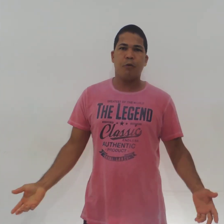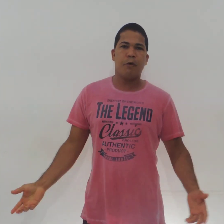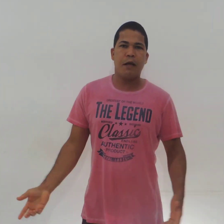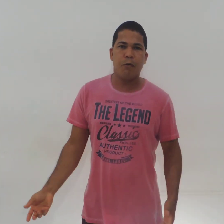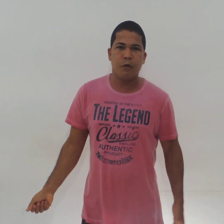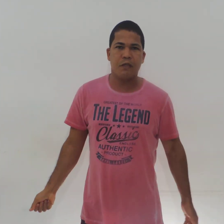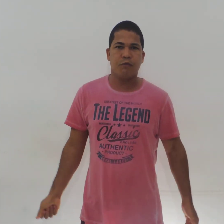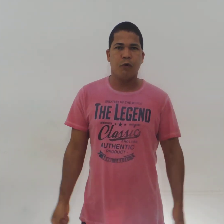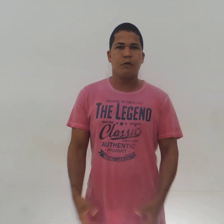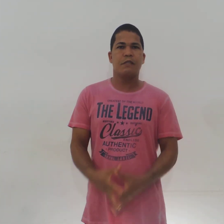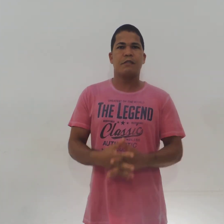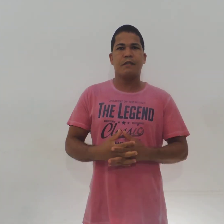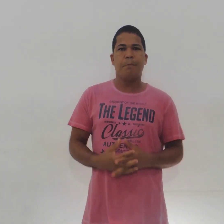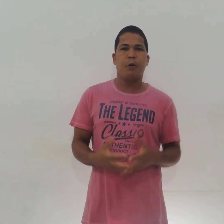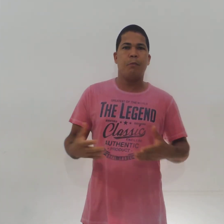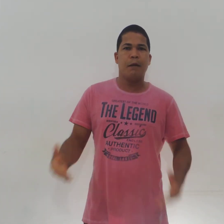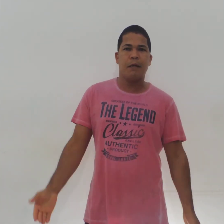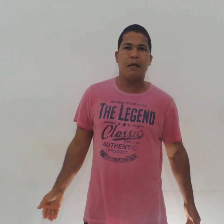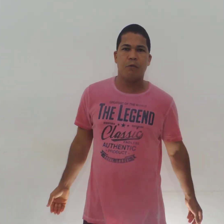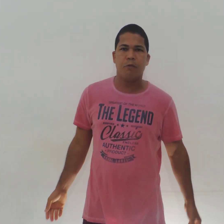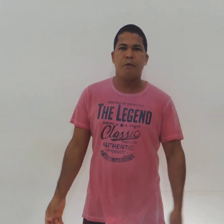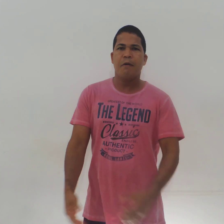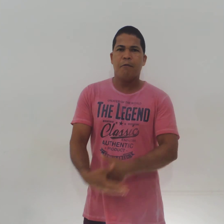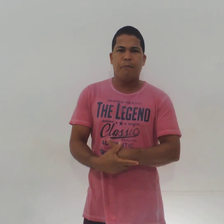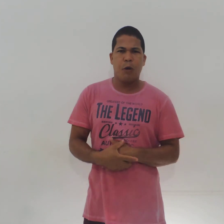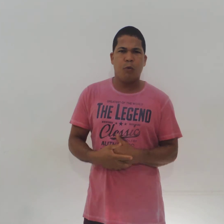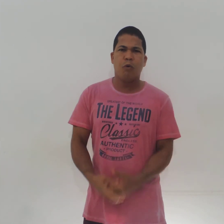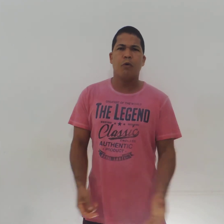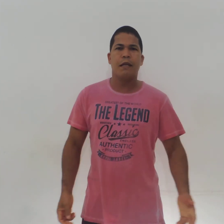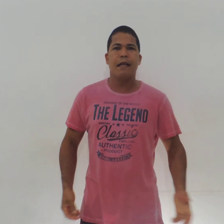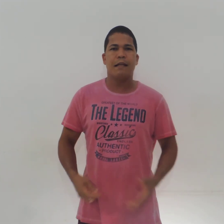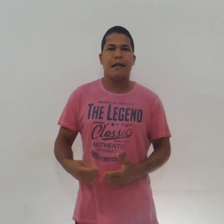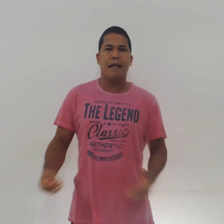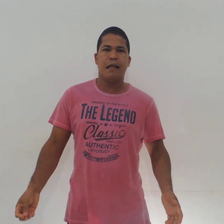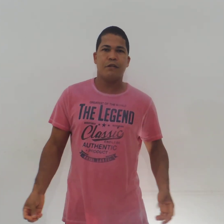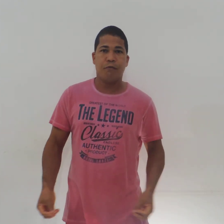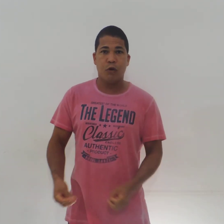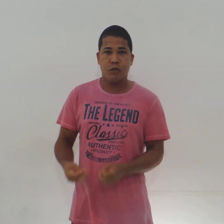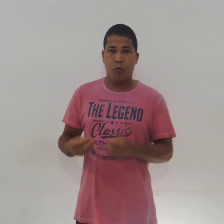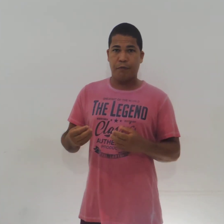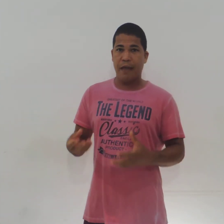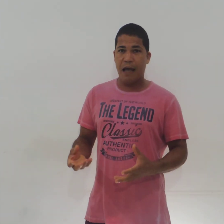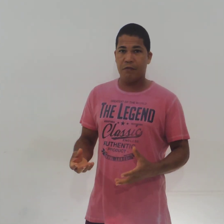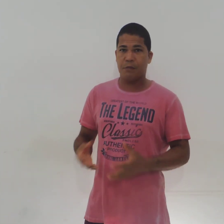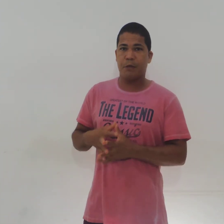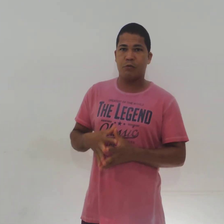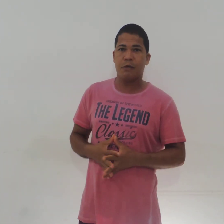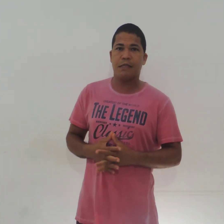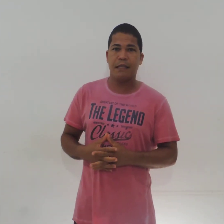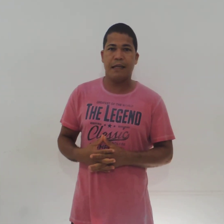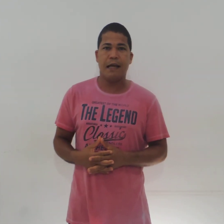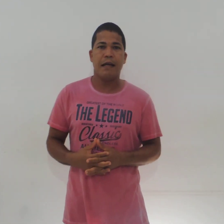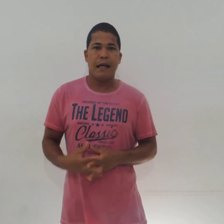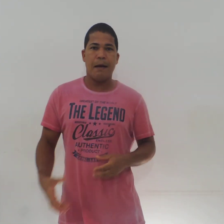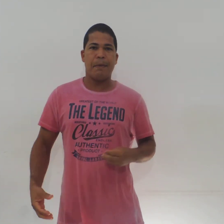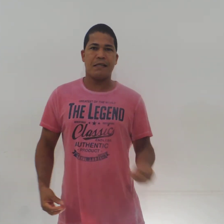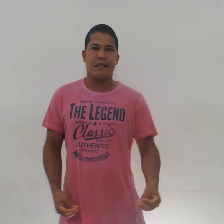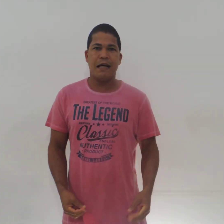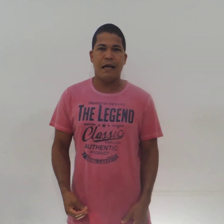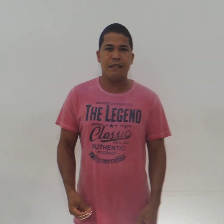procurar outras fontes, sem problema nenhum. Procure na internet fontes confiáveis, pessoas que tenham capacidade